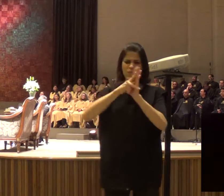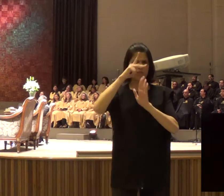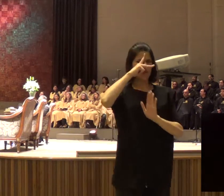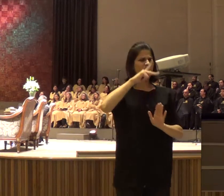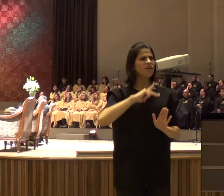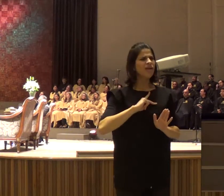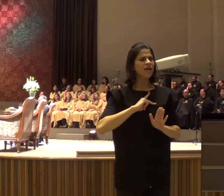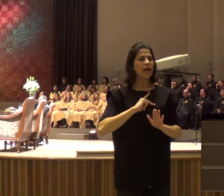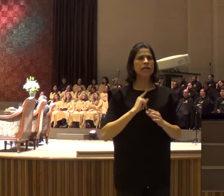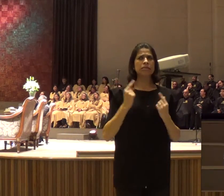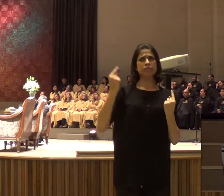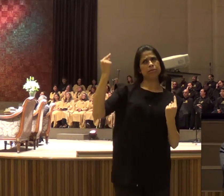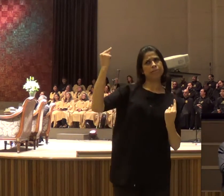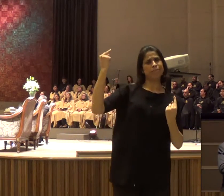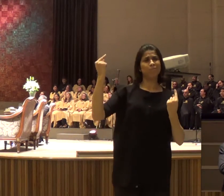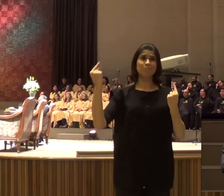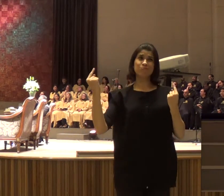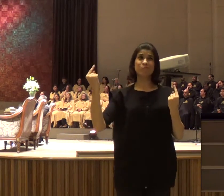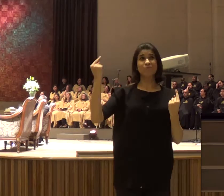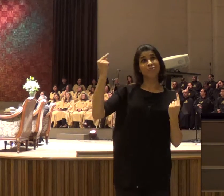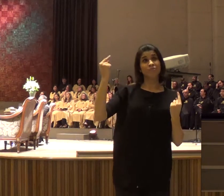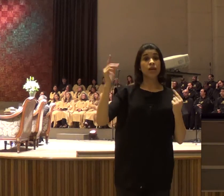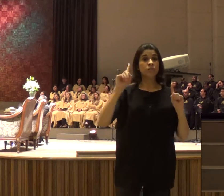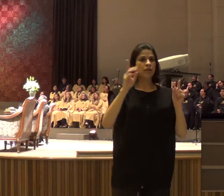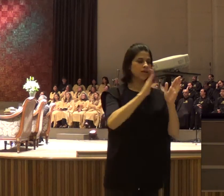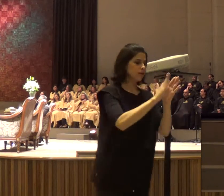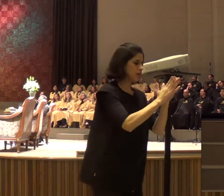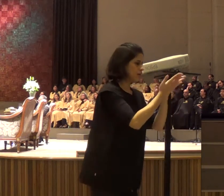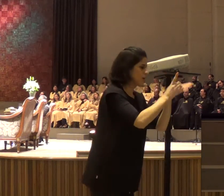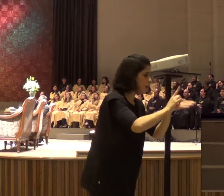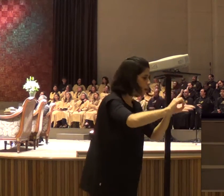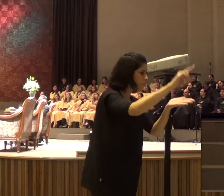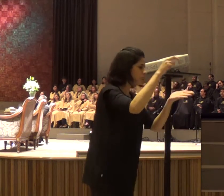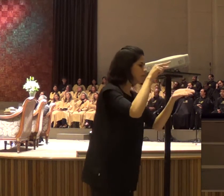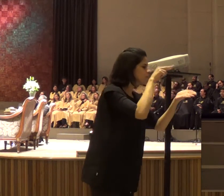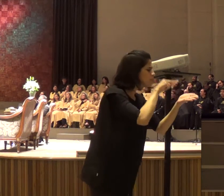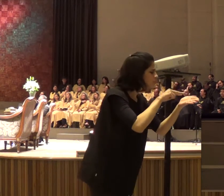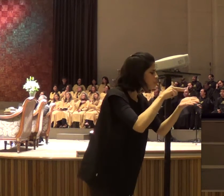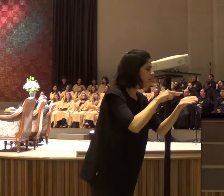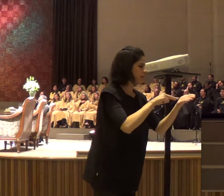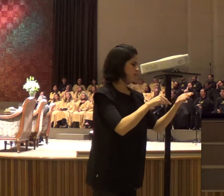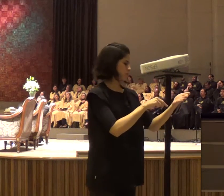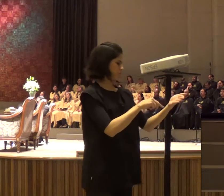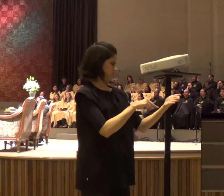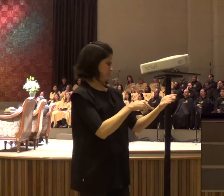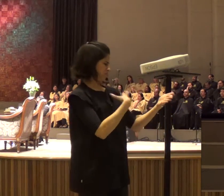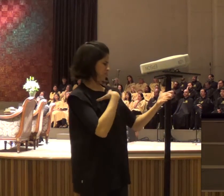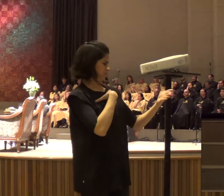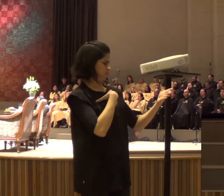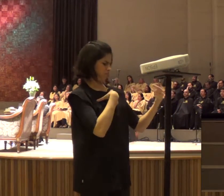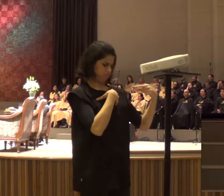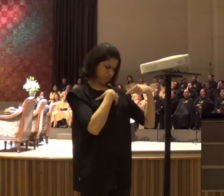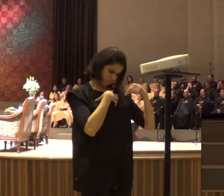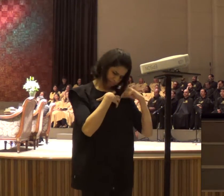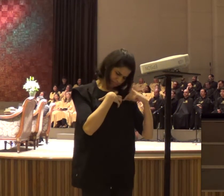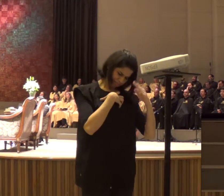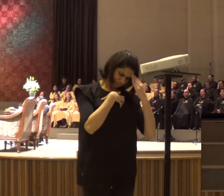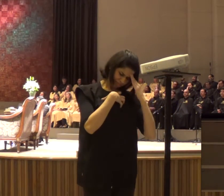Bíblia, não é? e começo a ler, e eu sinto, será que eu entendi direito? Será que eu estou interpretando certo? E aí de repente,